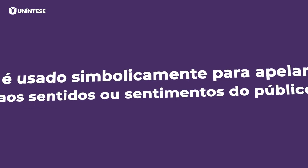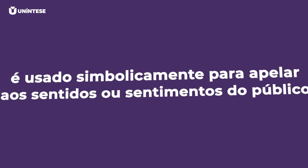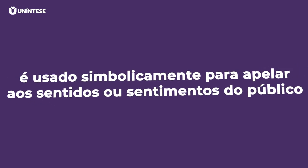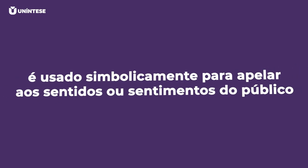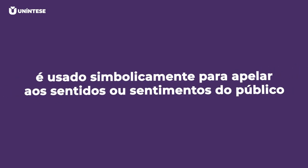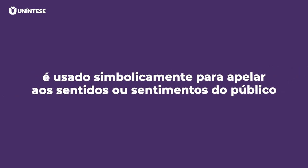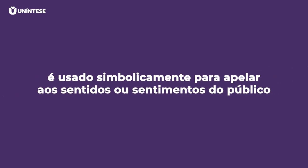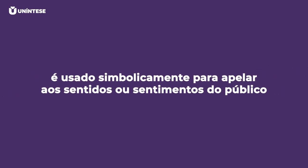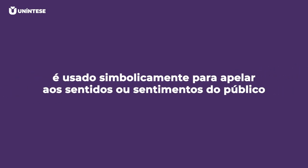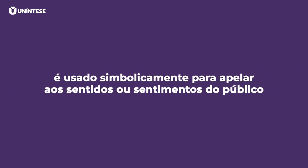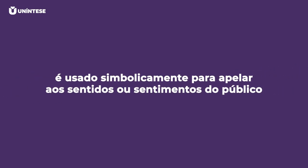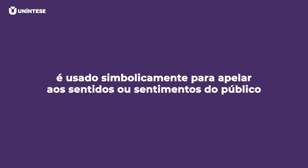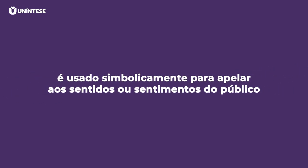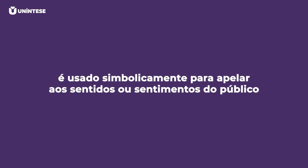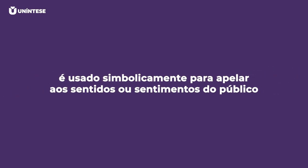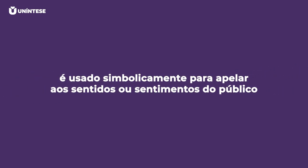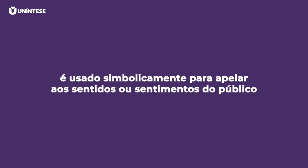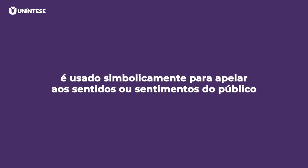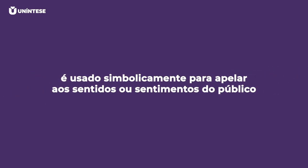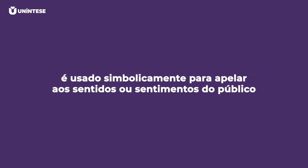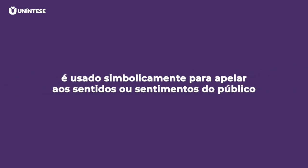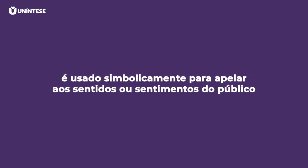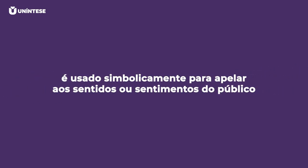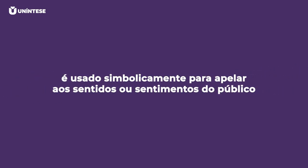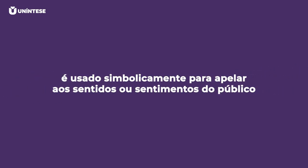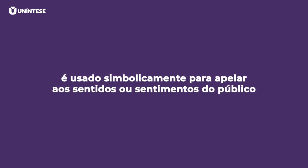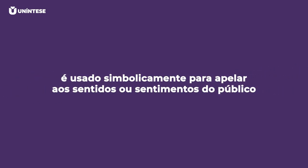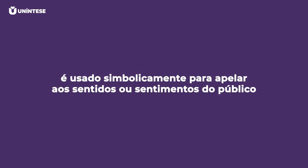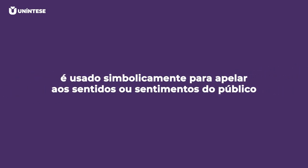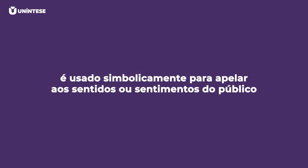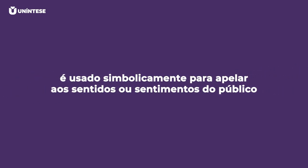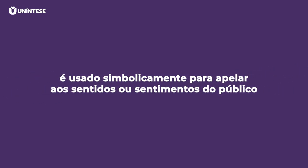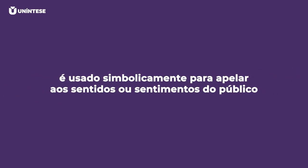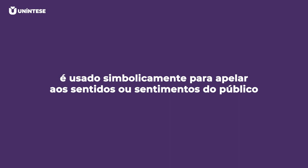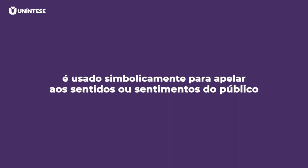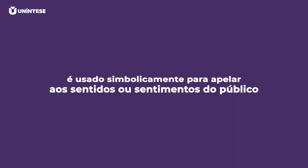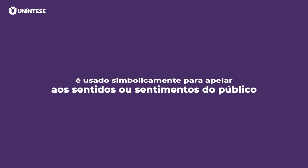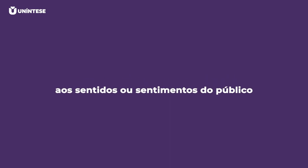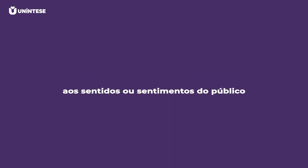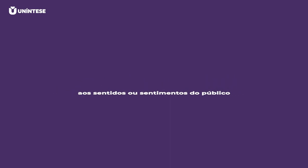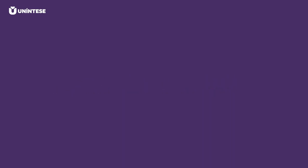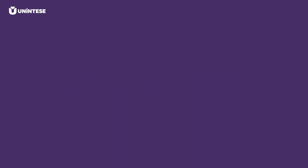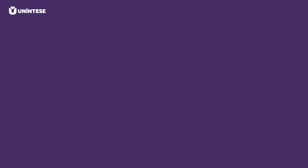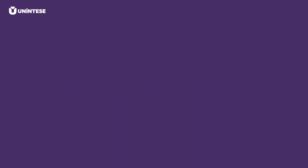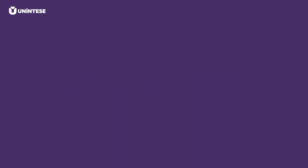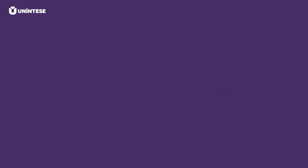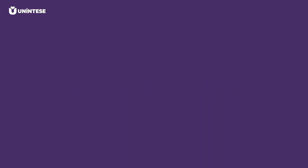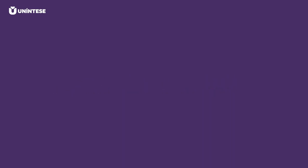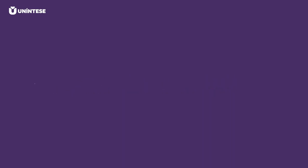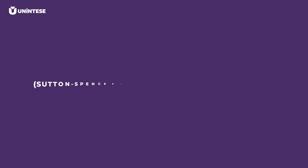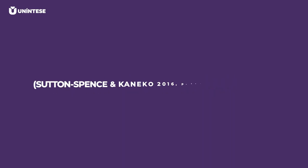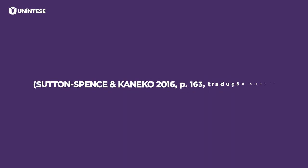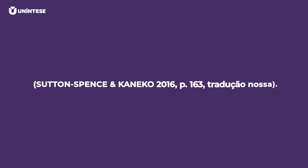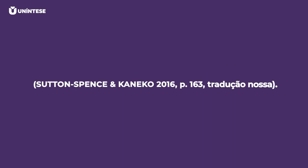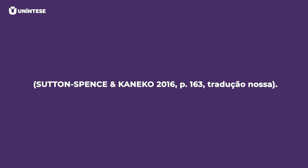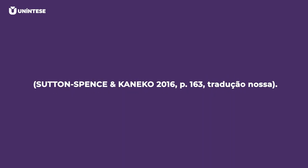simbolicamente para apelar aos sentidos ou sentimentos do público. Sutton, Spence e